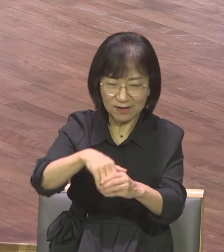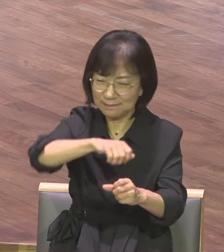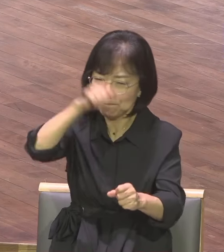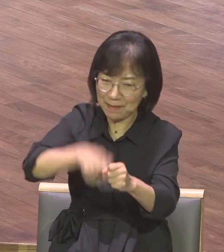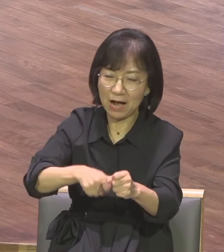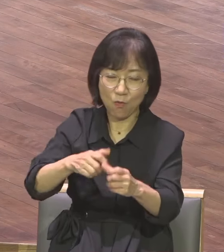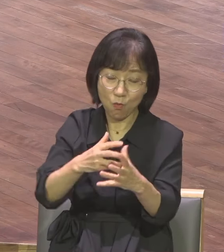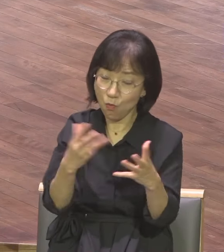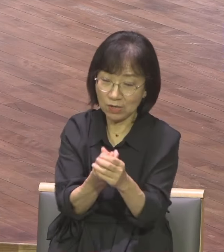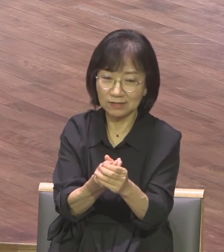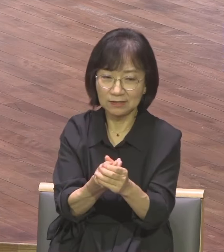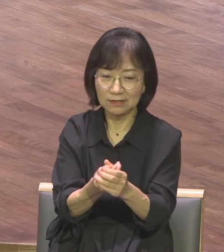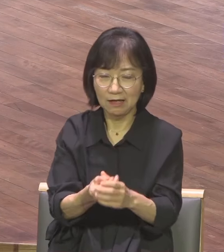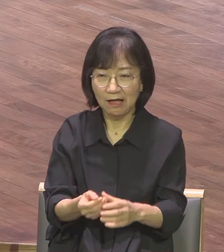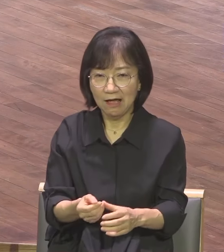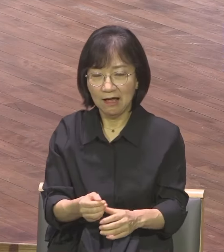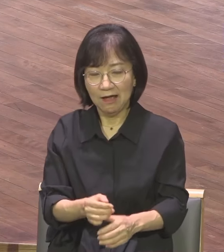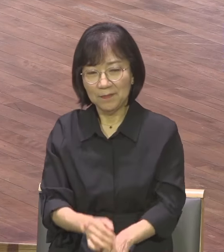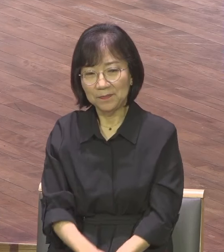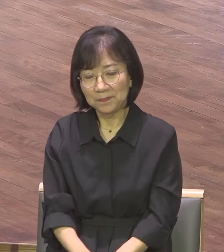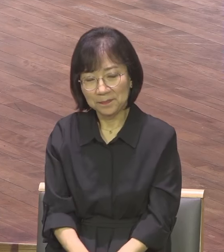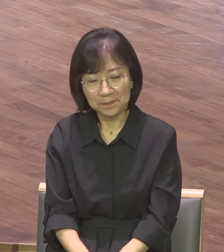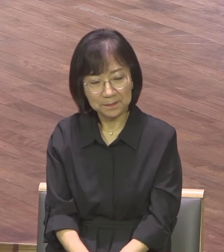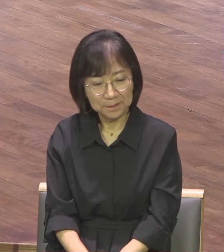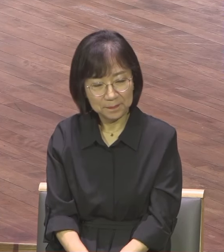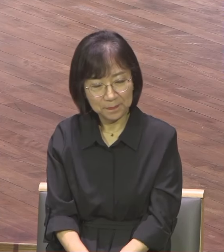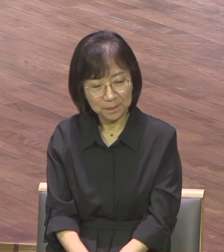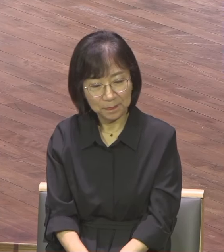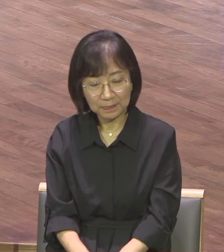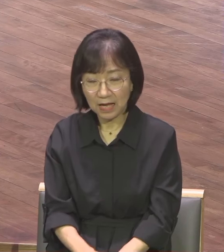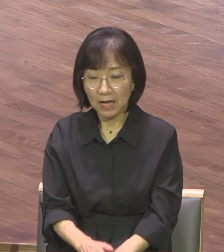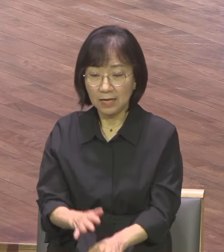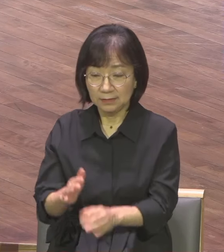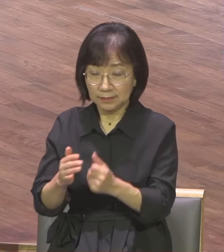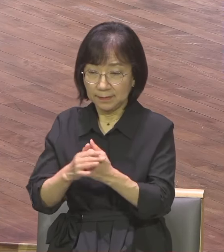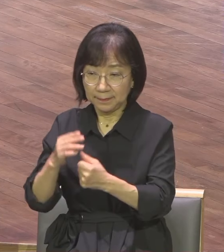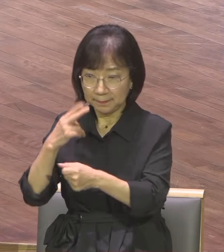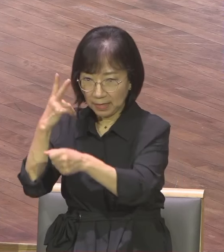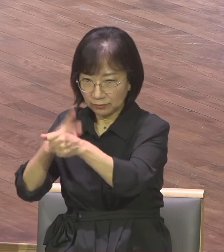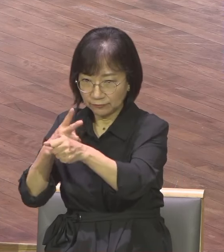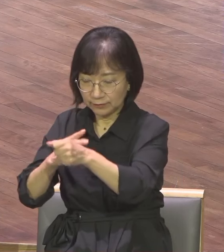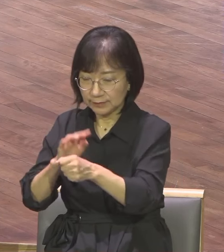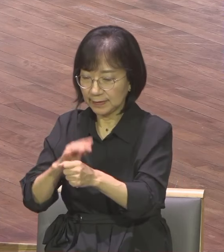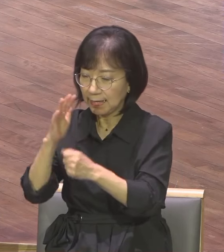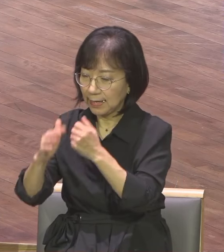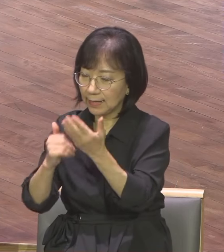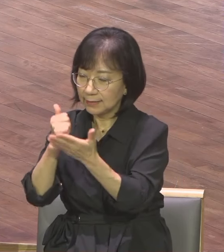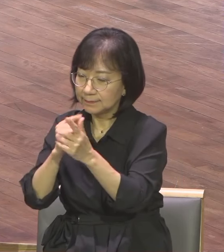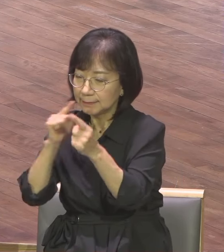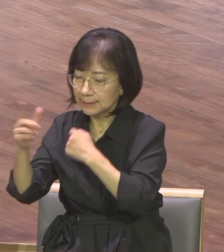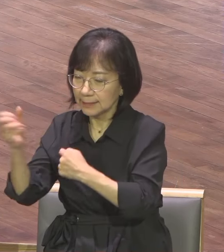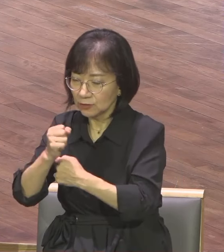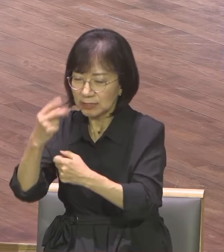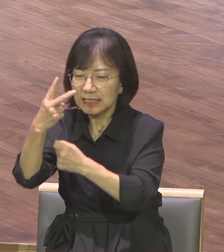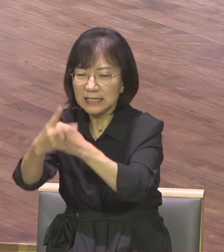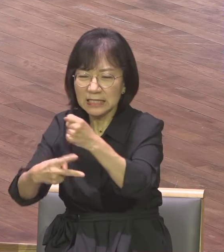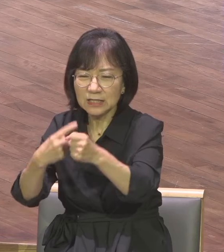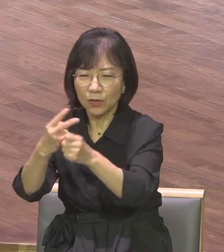변합니까? 안 변해요 2년 동안 말씀으로 책망하고 말씀으로 교훈하고